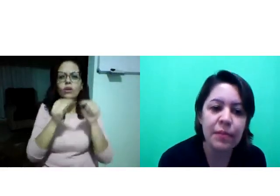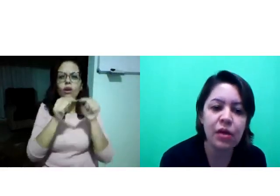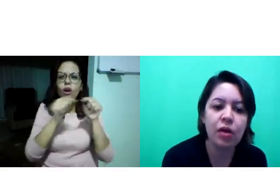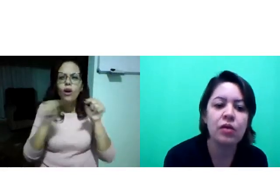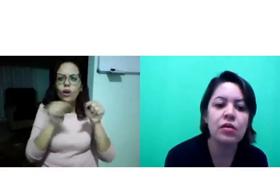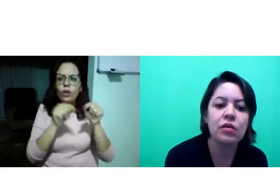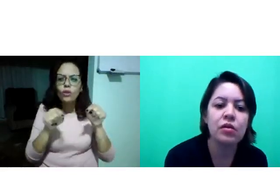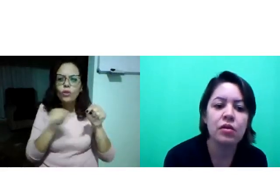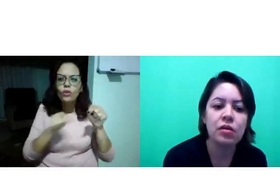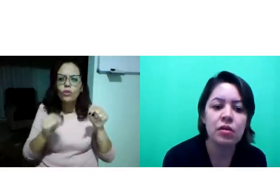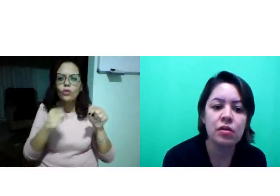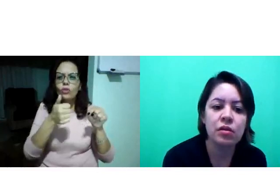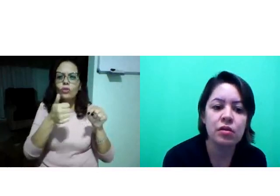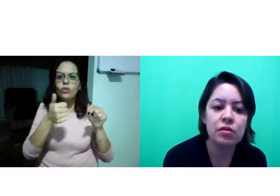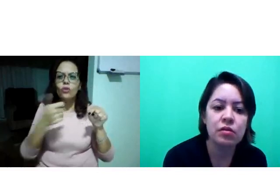melhor.